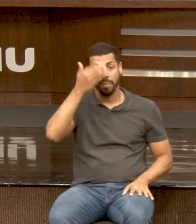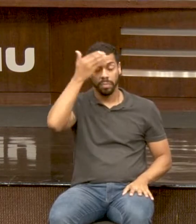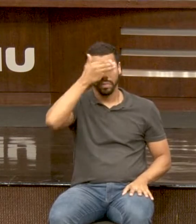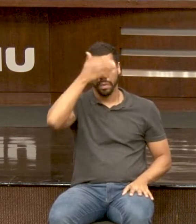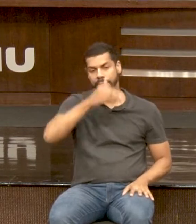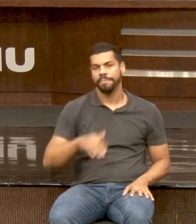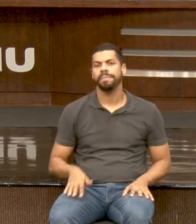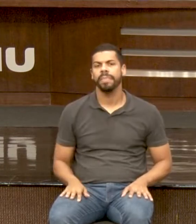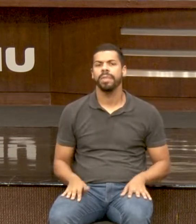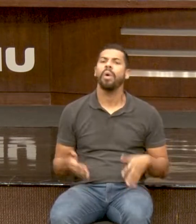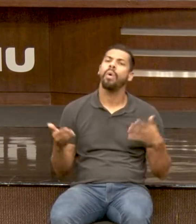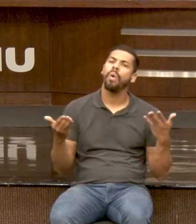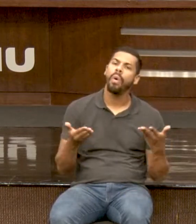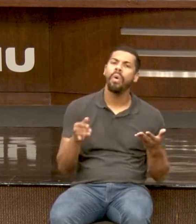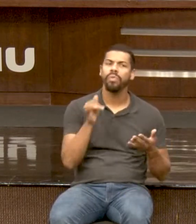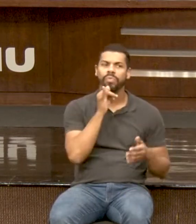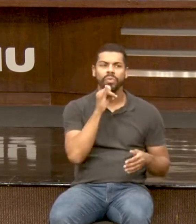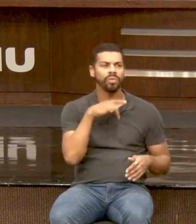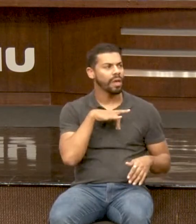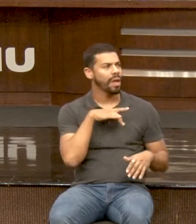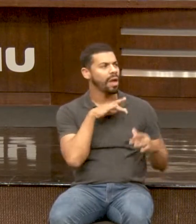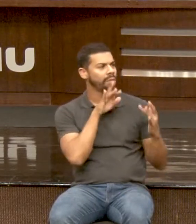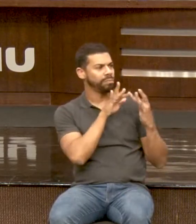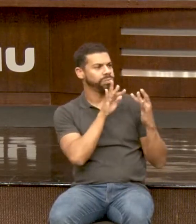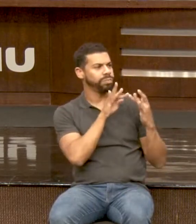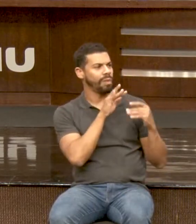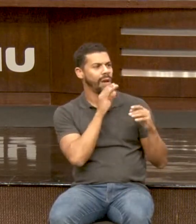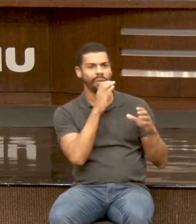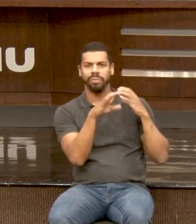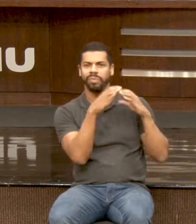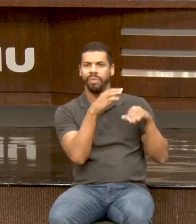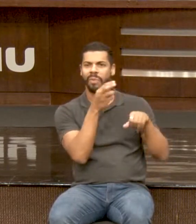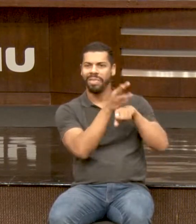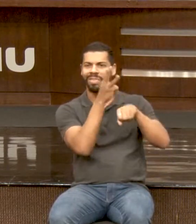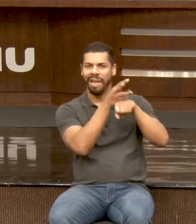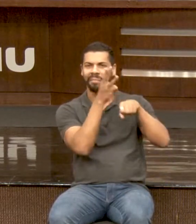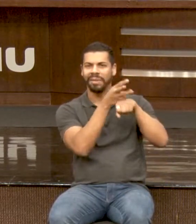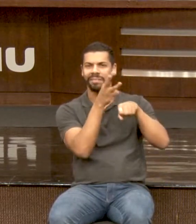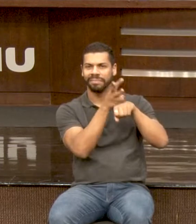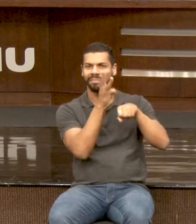visual. Hoje em dia, eu sei que vocês se comunicam muito pelo WhatsApp.